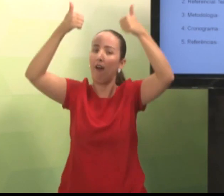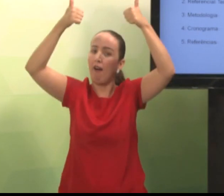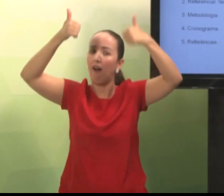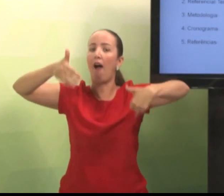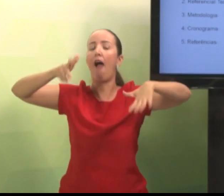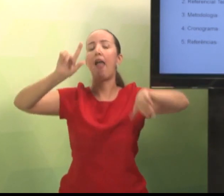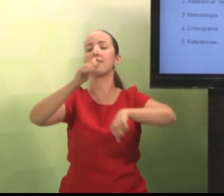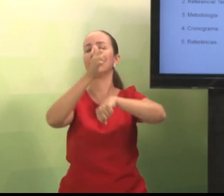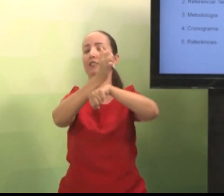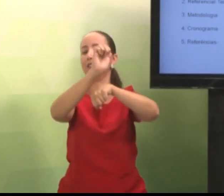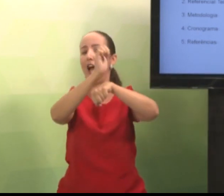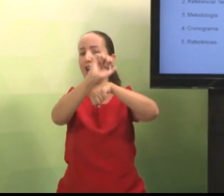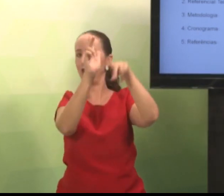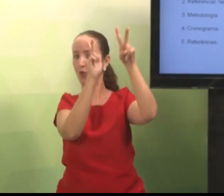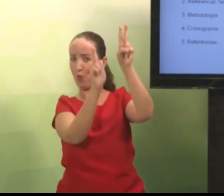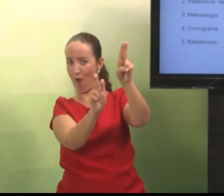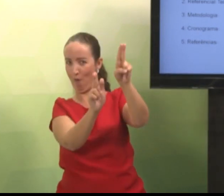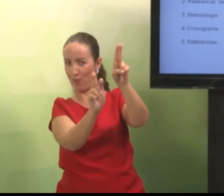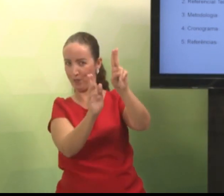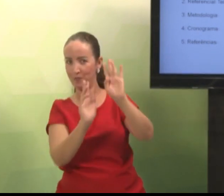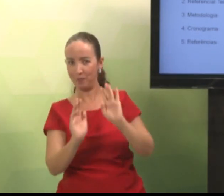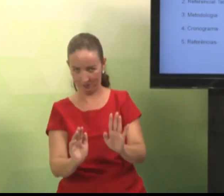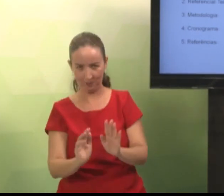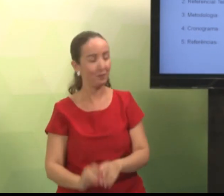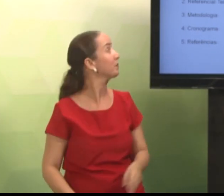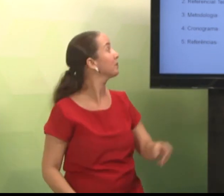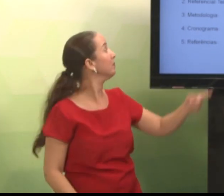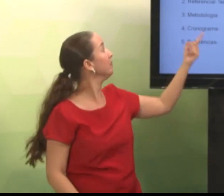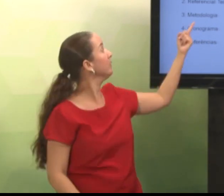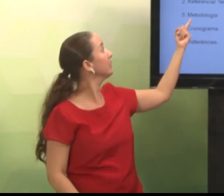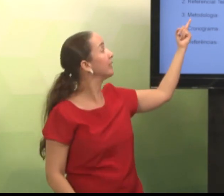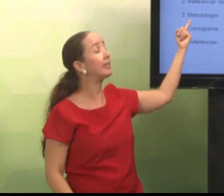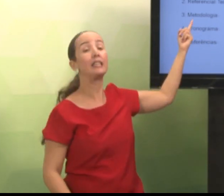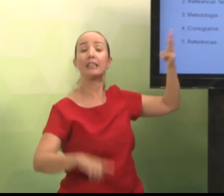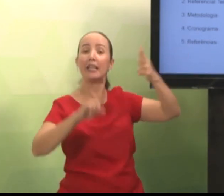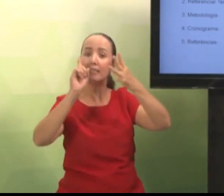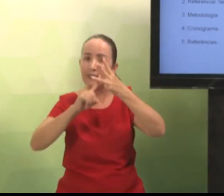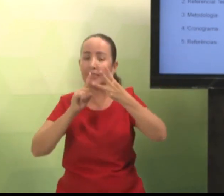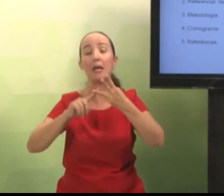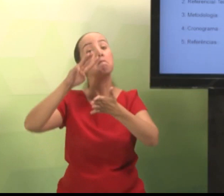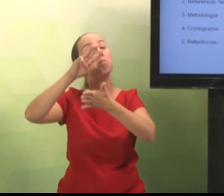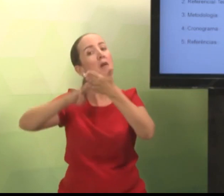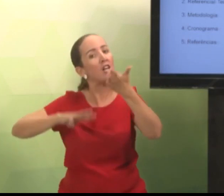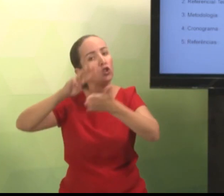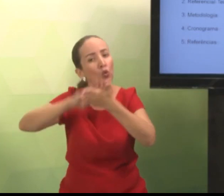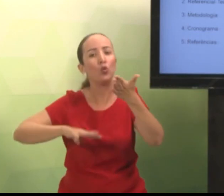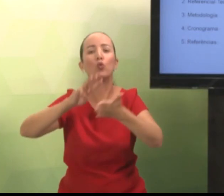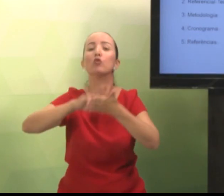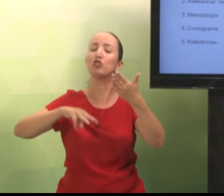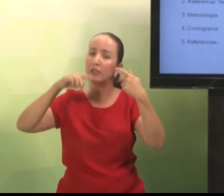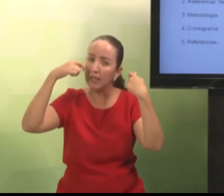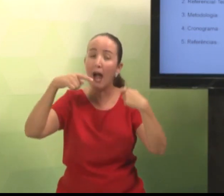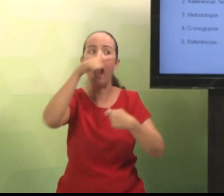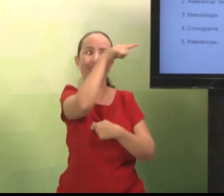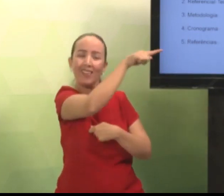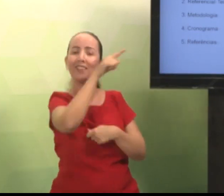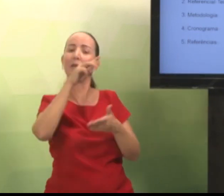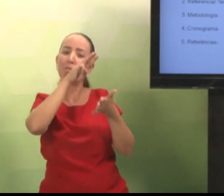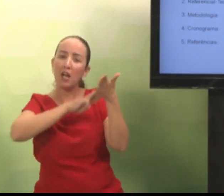Então, percebam que após terminada a introdução, você faz o referencial. Logo após, tem a metodologia.